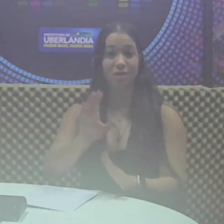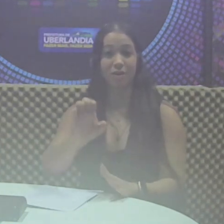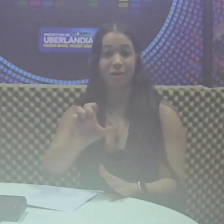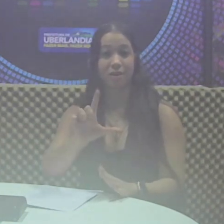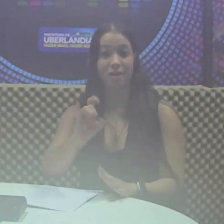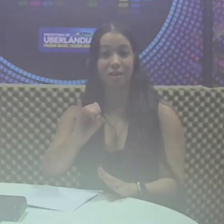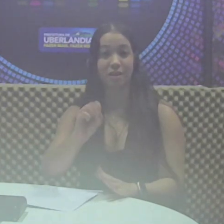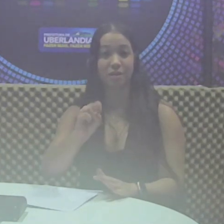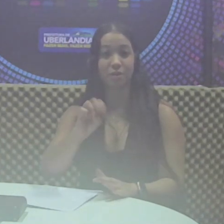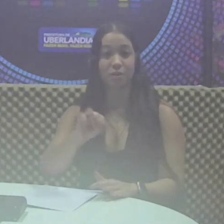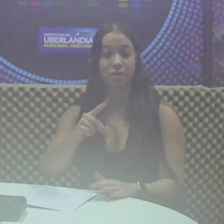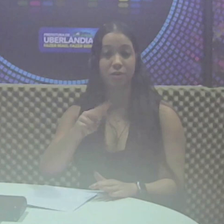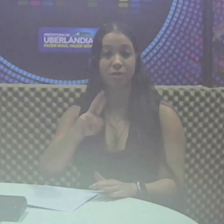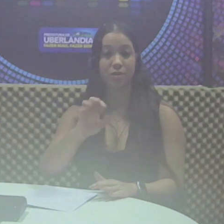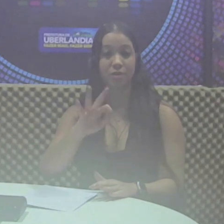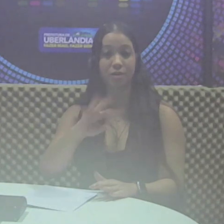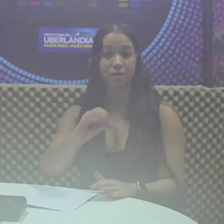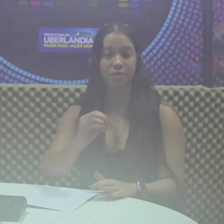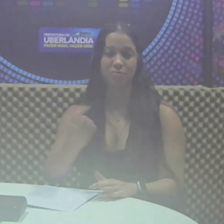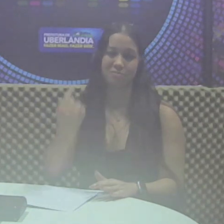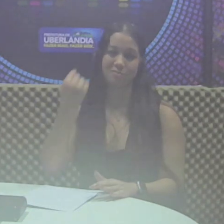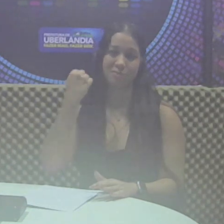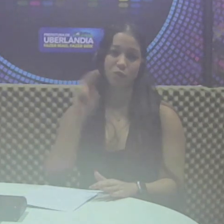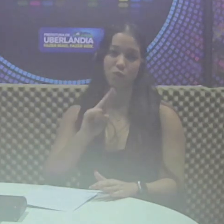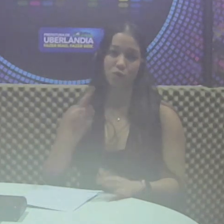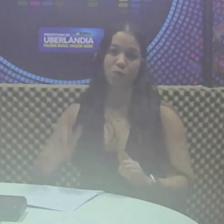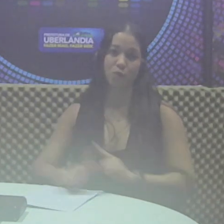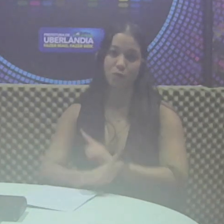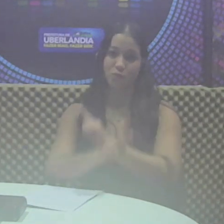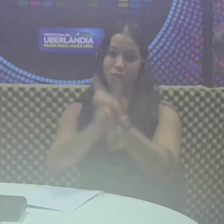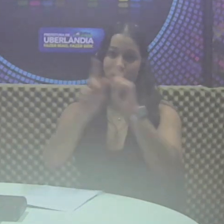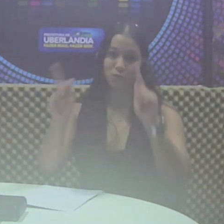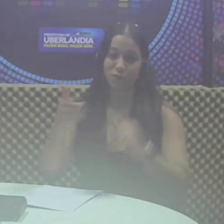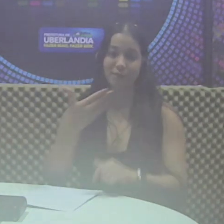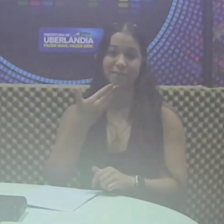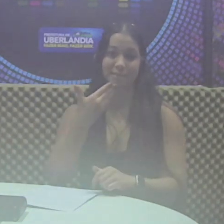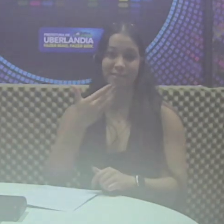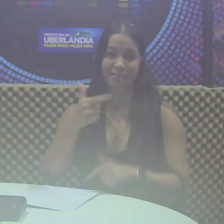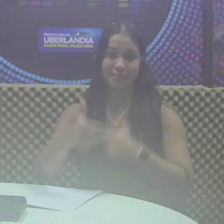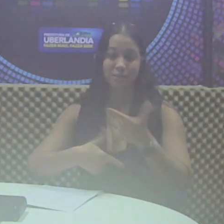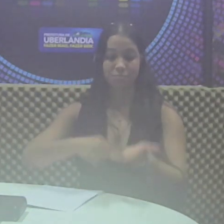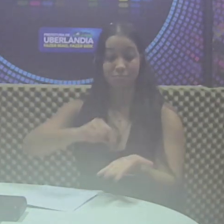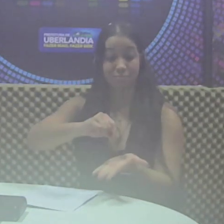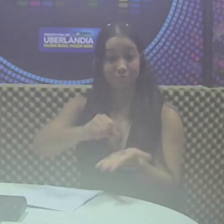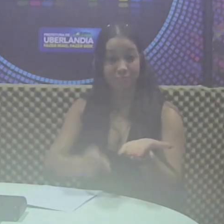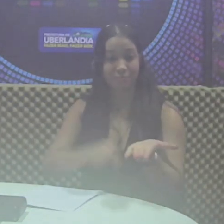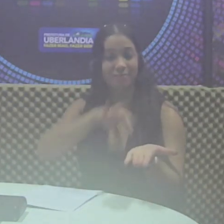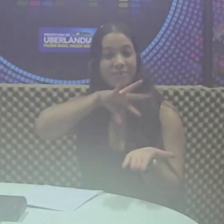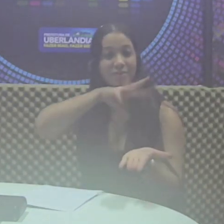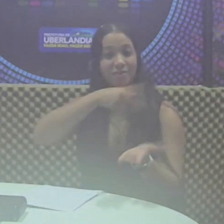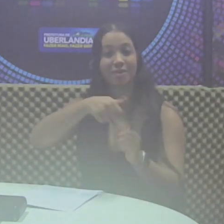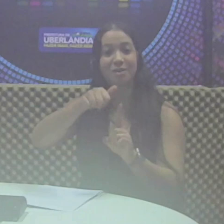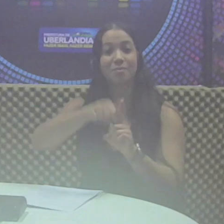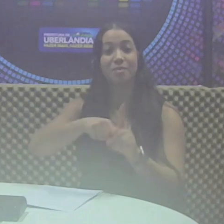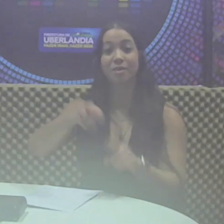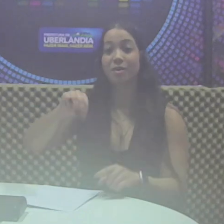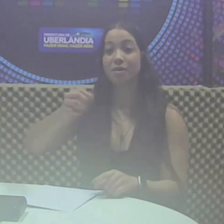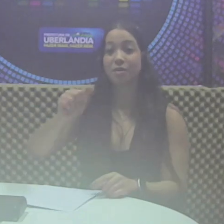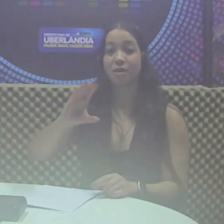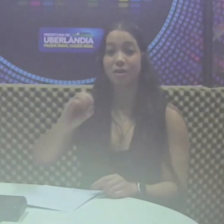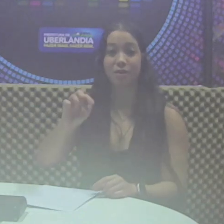Pietro, o antigo Glória. A ordem de serviço foi assinada pelo prefeito Odelmo Leão em março deste ano.